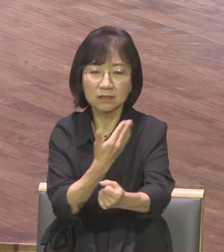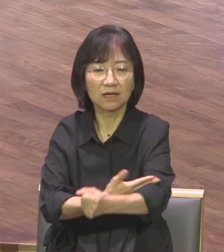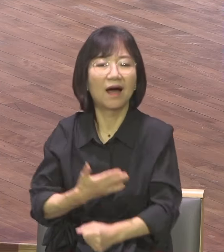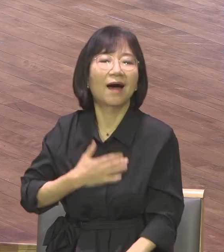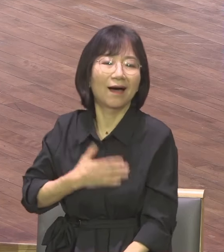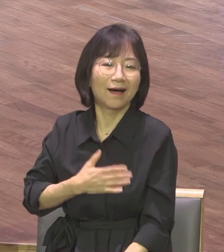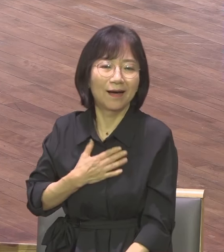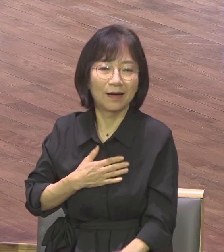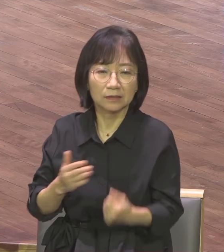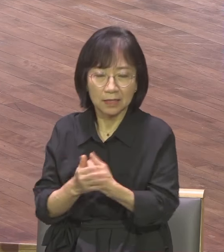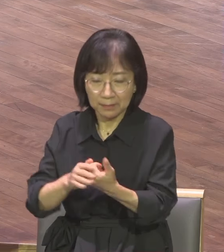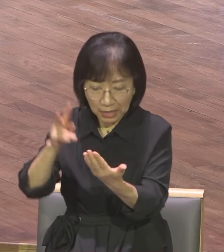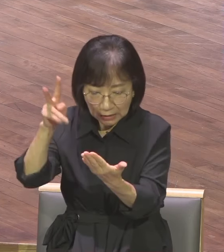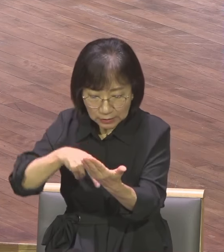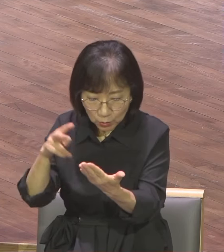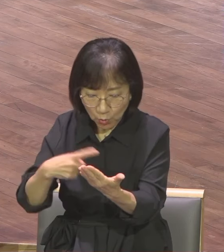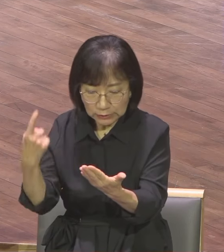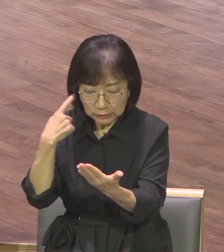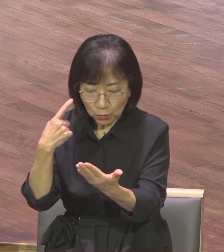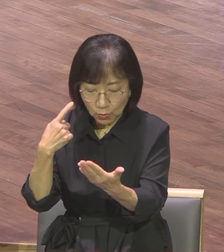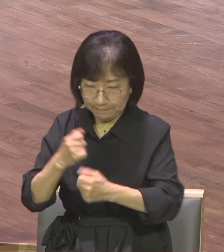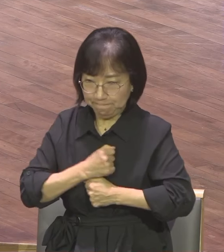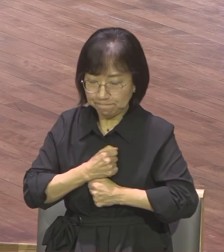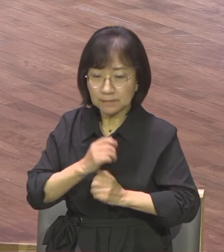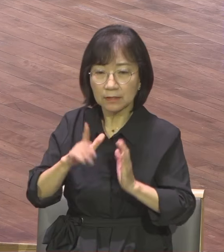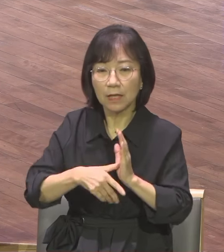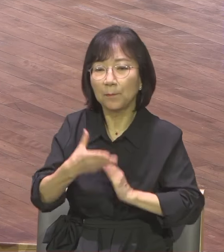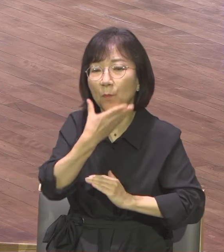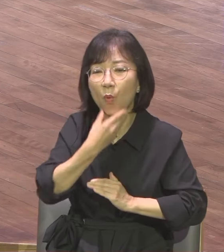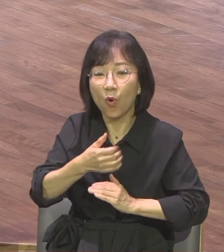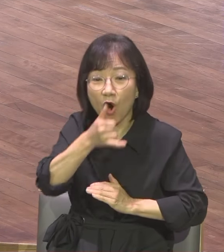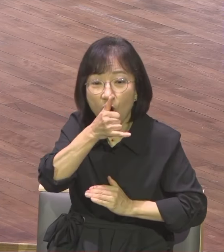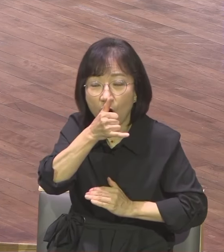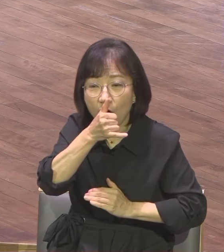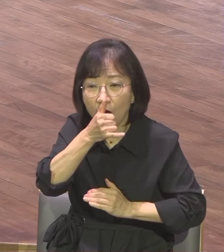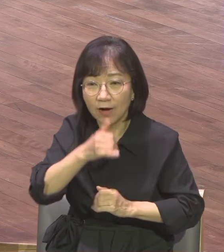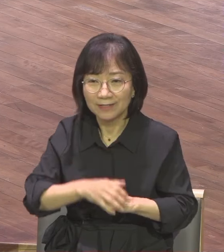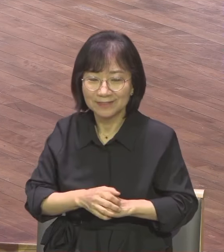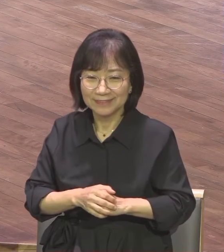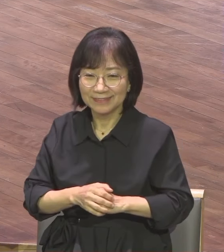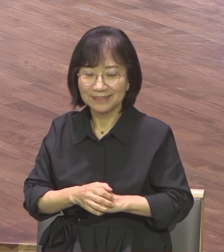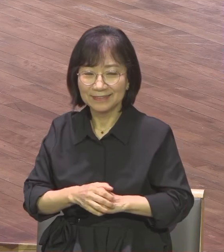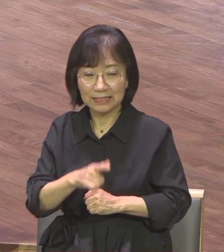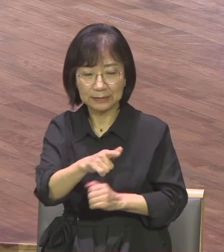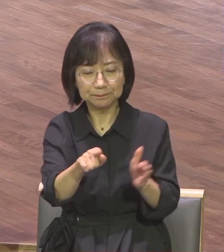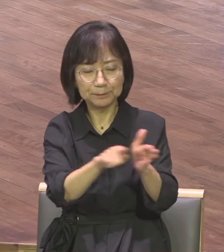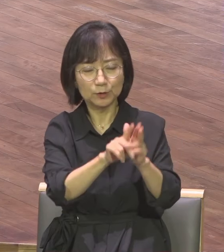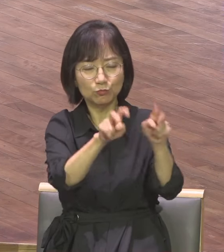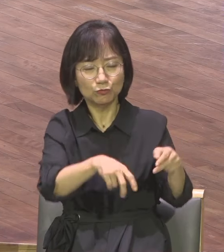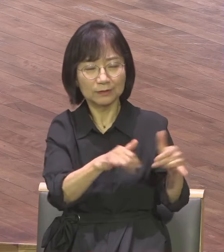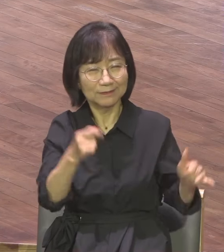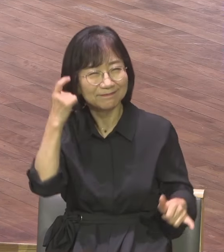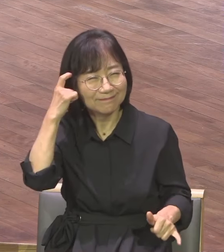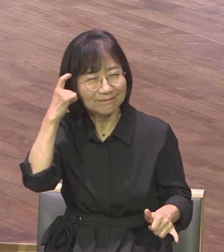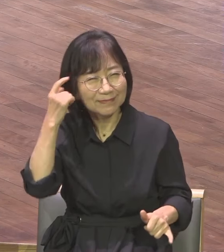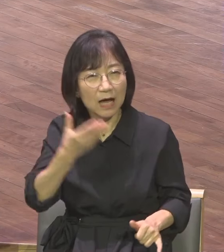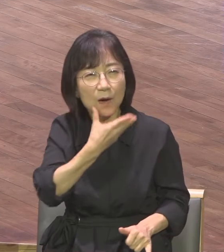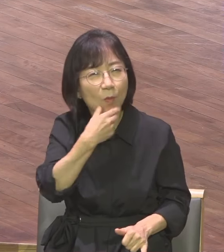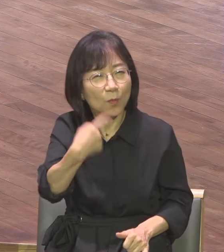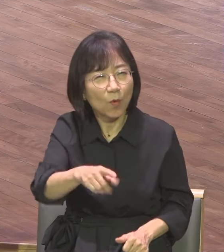듣고 지키는 자는 복이 있다고 말해요 세상은 물질이 많은 사람에게 복이 있다고 얘기했지만 성경은 그렇게